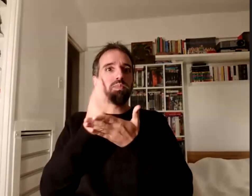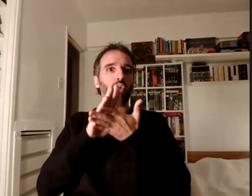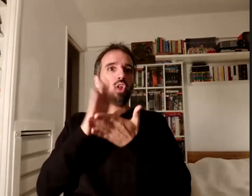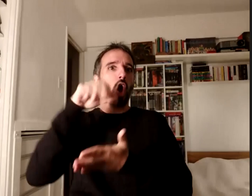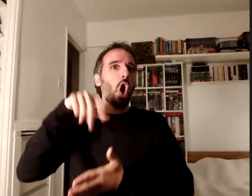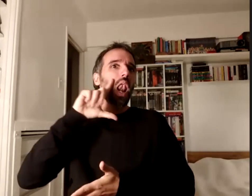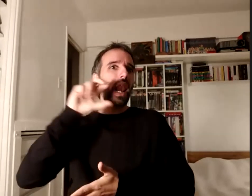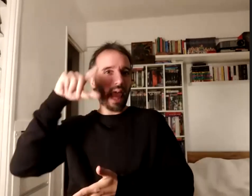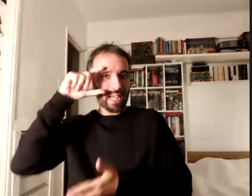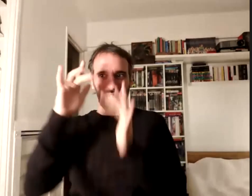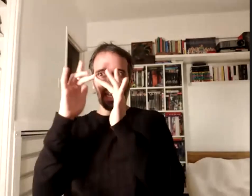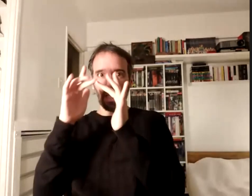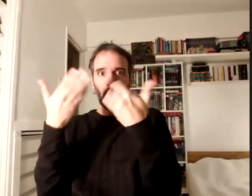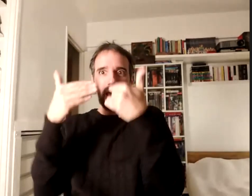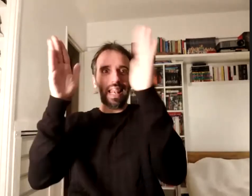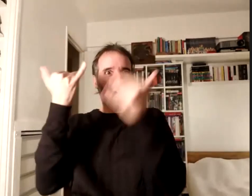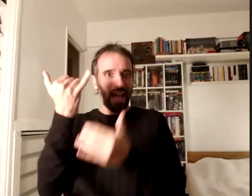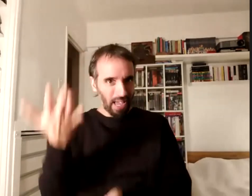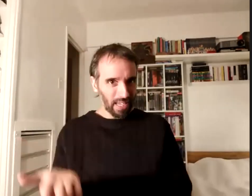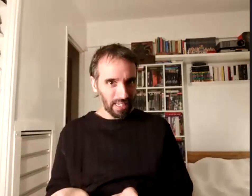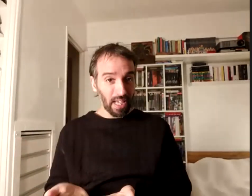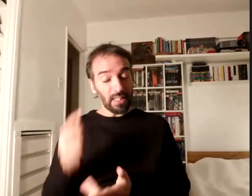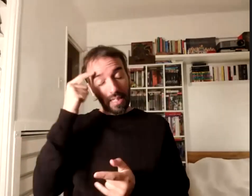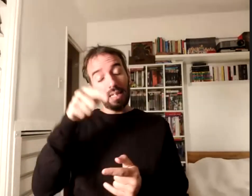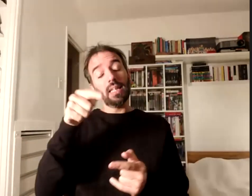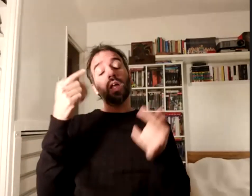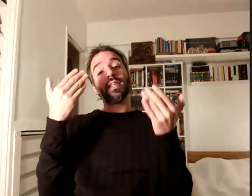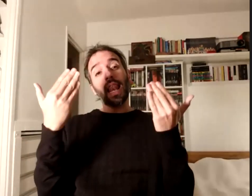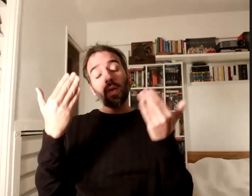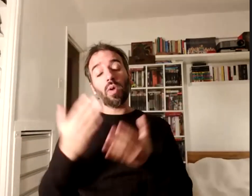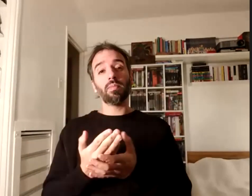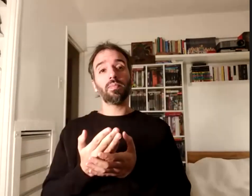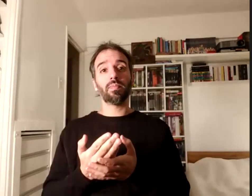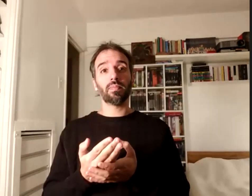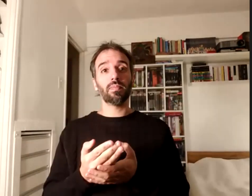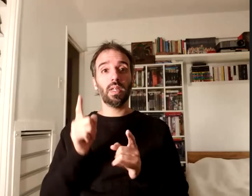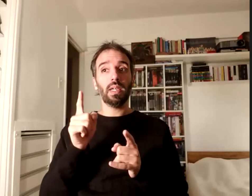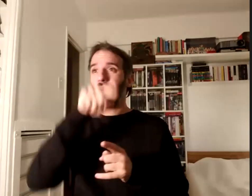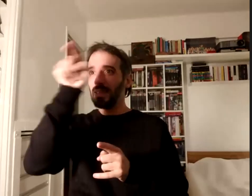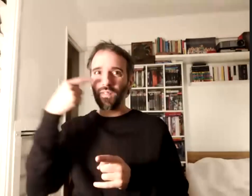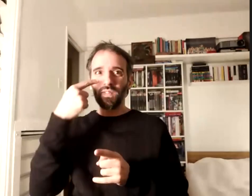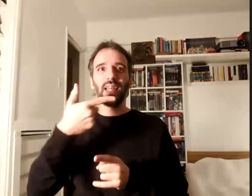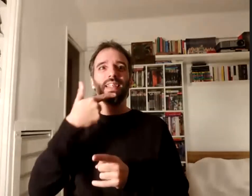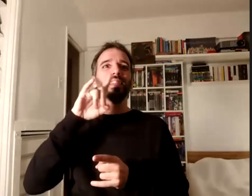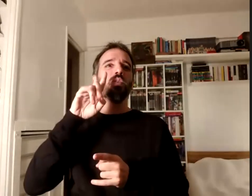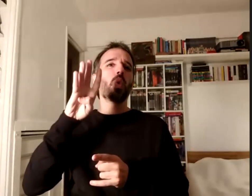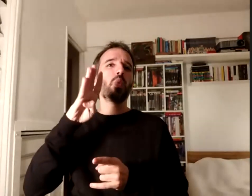disponible. así que celebro y por ahí estaba el subsecretario de publicaciones así que, bueno, va una